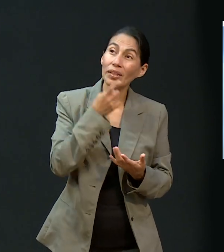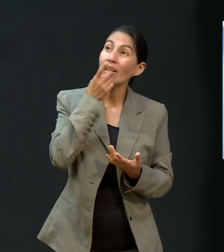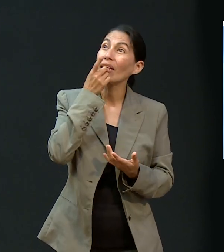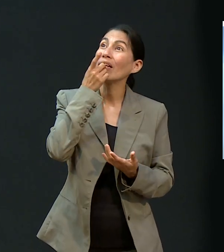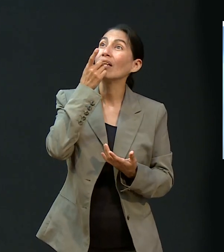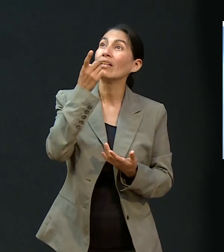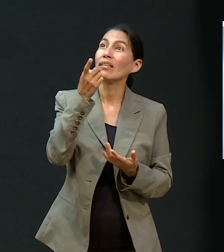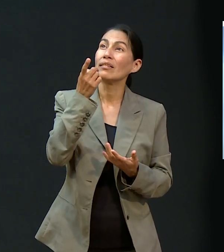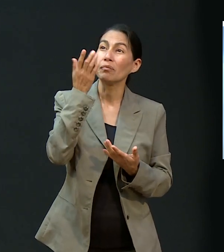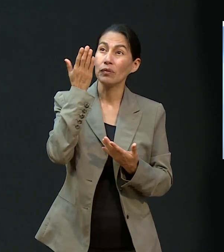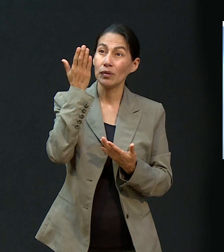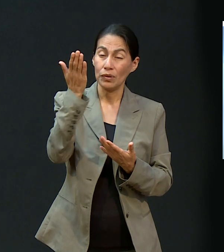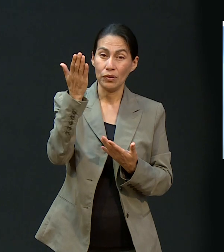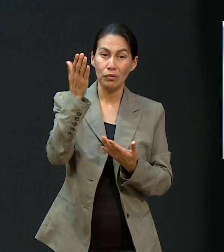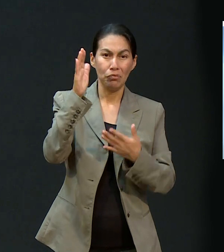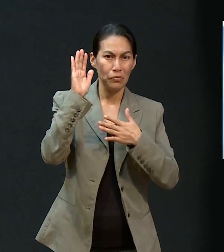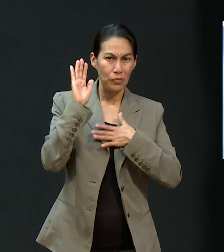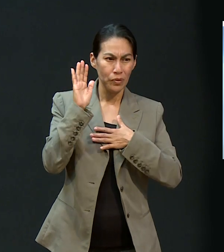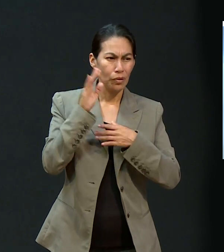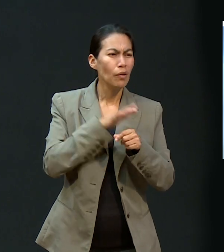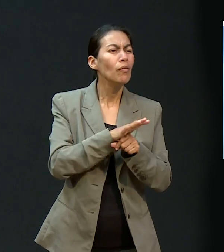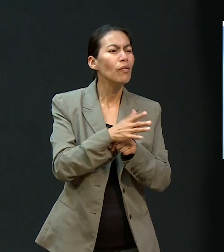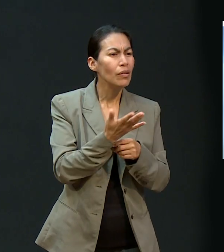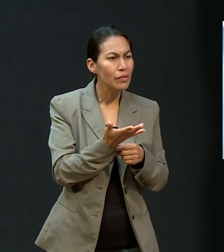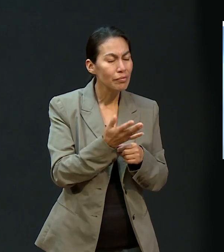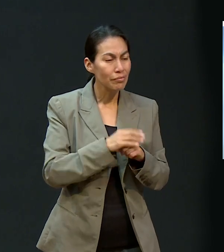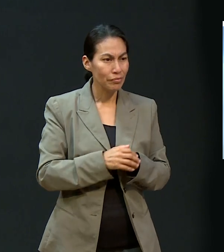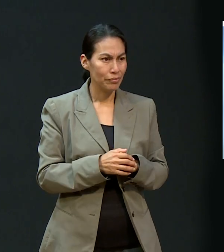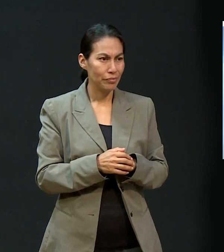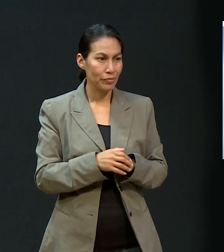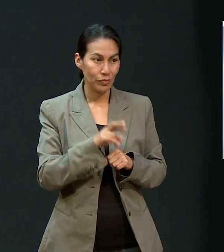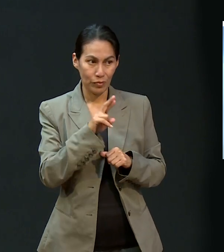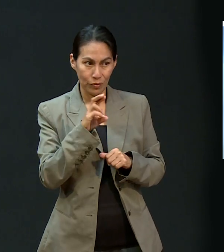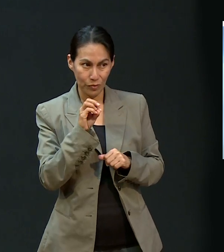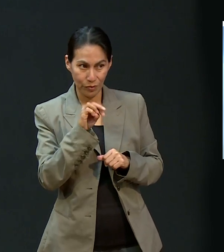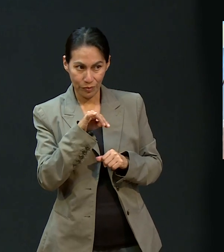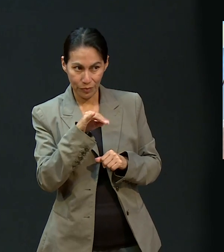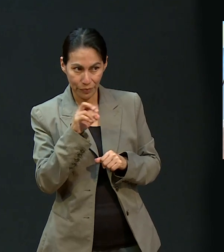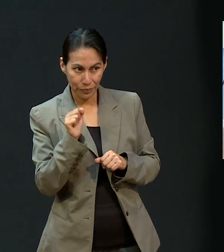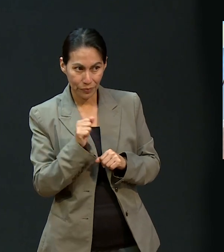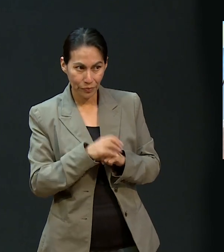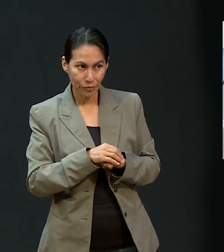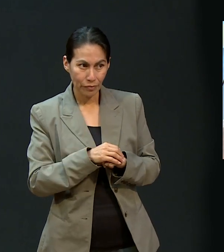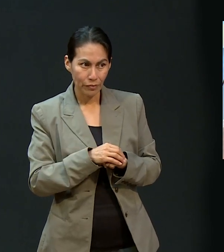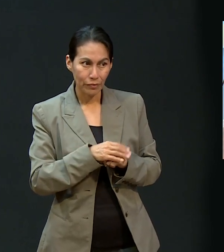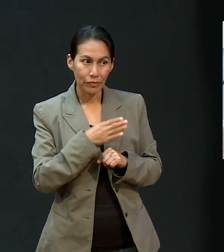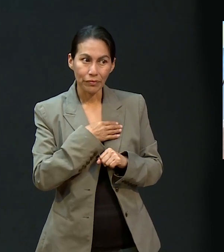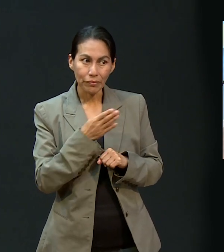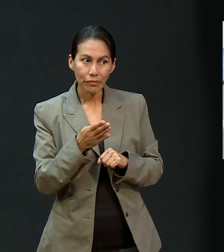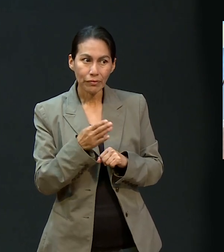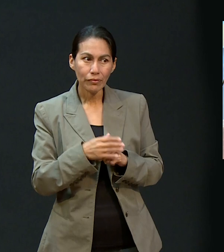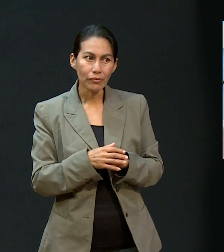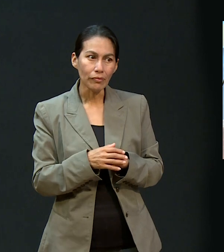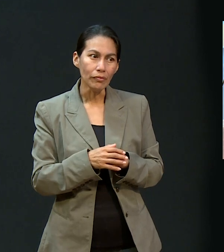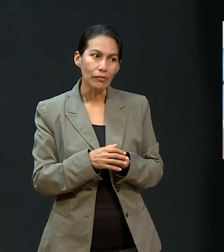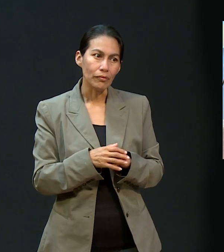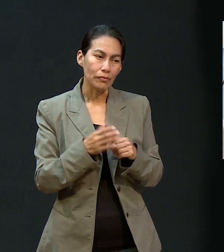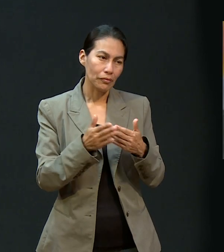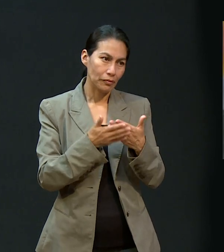oración que podamos decirle a Dios una petición, una promesa. ¿Cuál es, Romina? Bueno, en esta ocasión va a